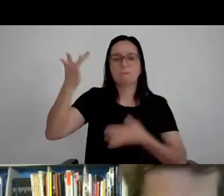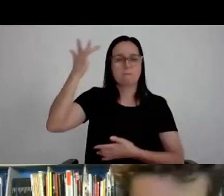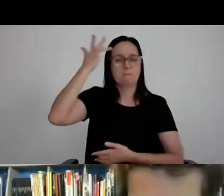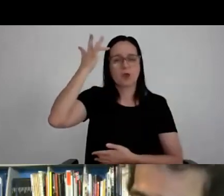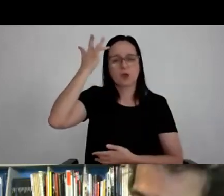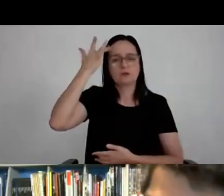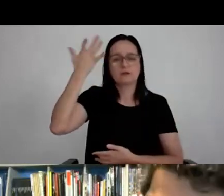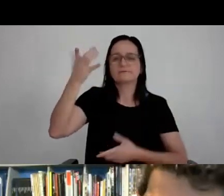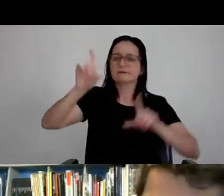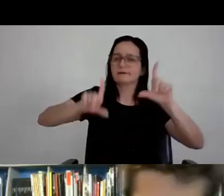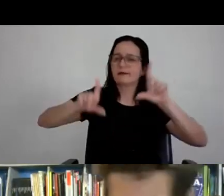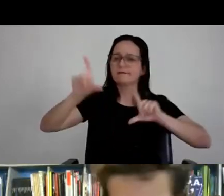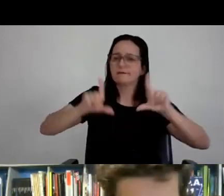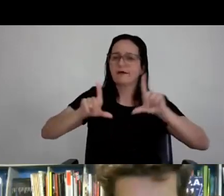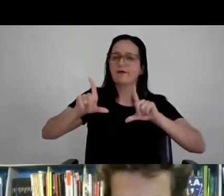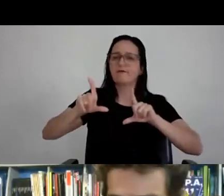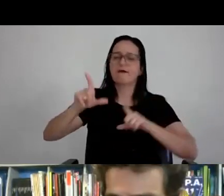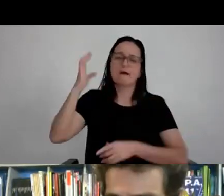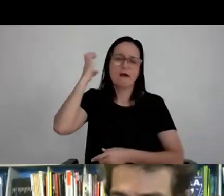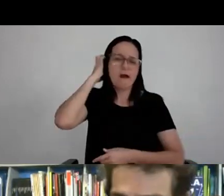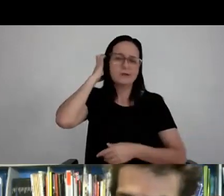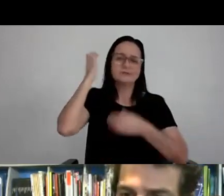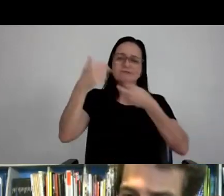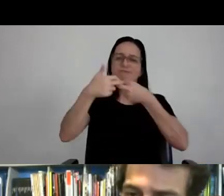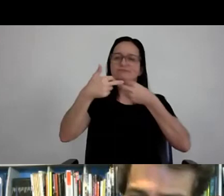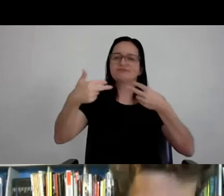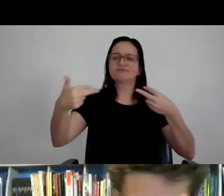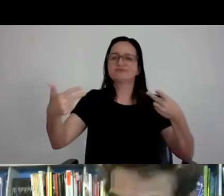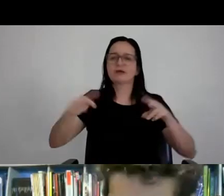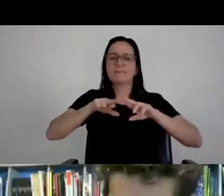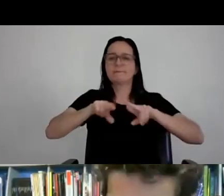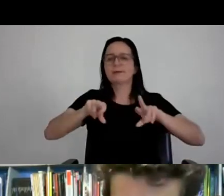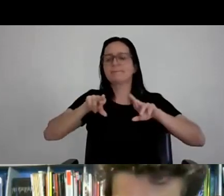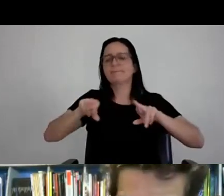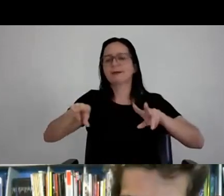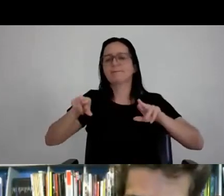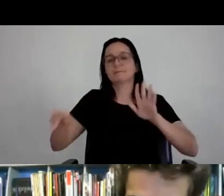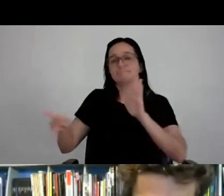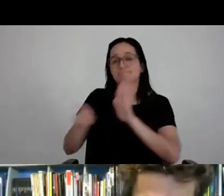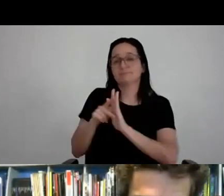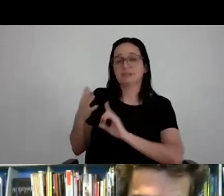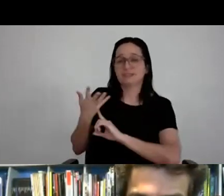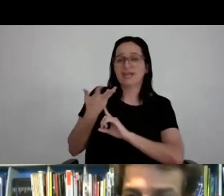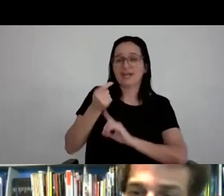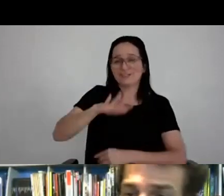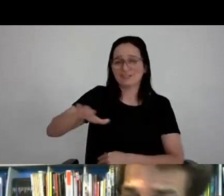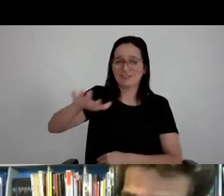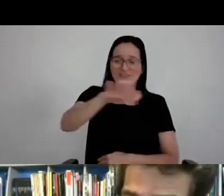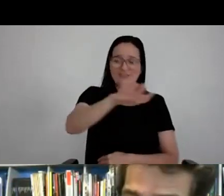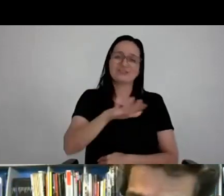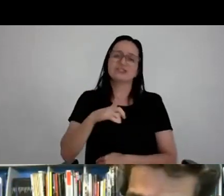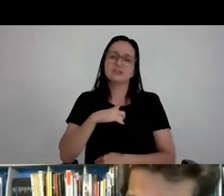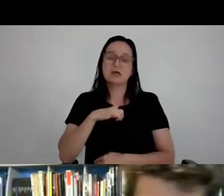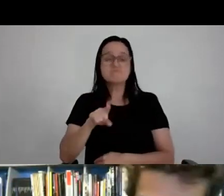televisão, trabalhei com rádio, tive entradas e saídas em vários segmentos artísticos nessa natureza e isso foi muito